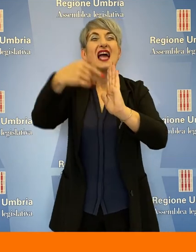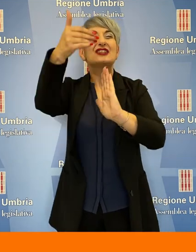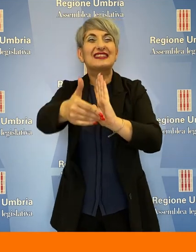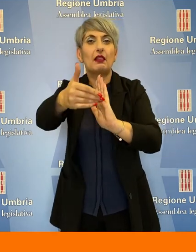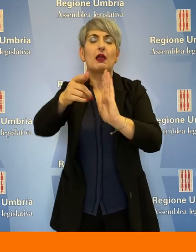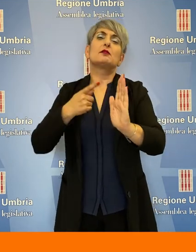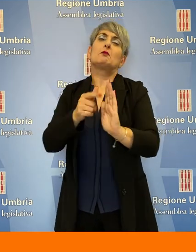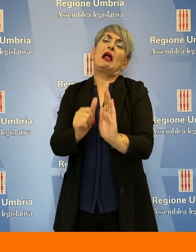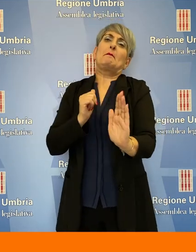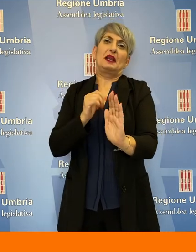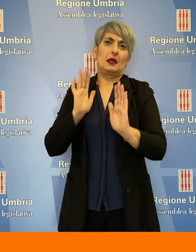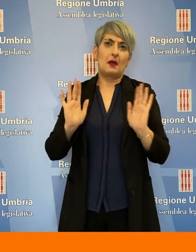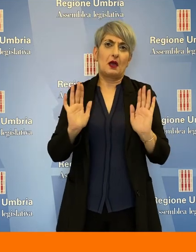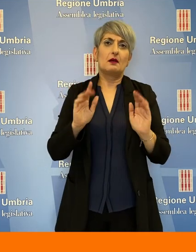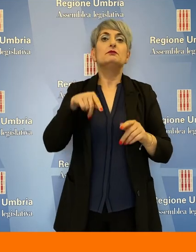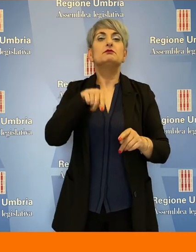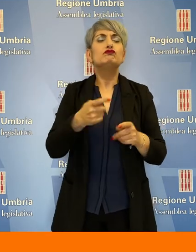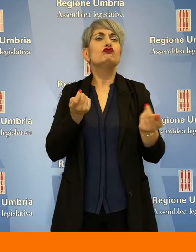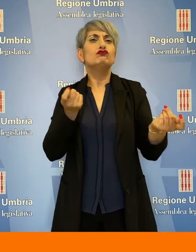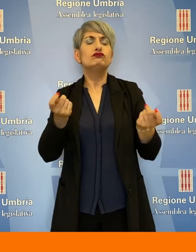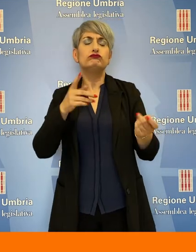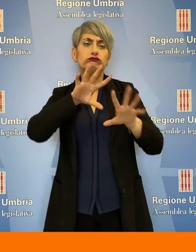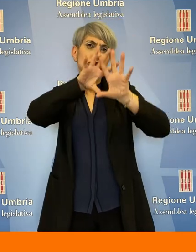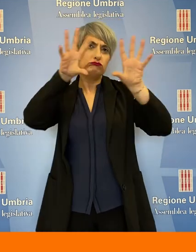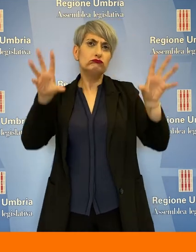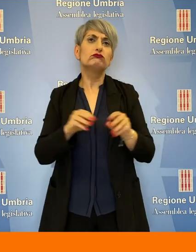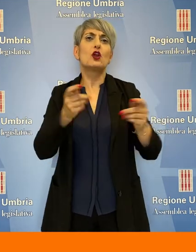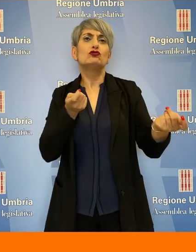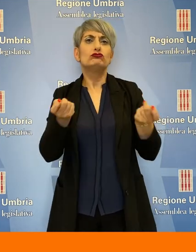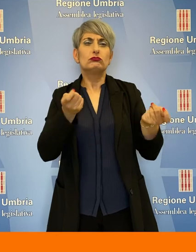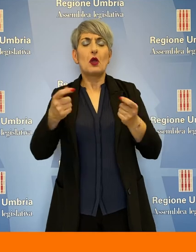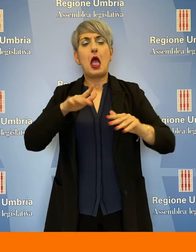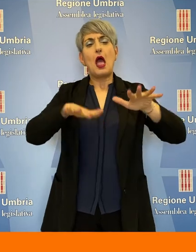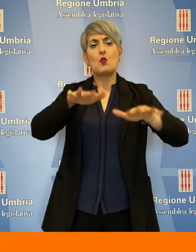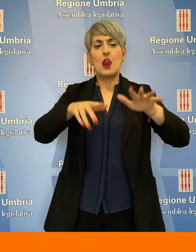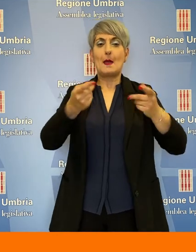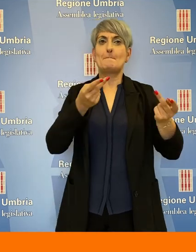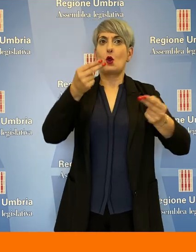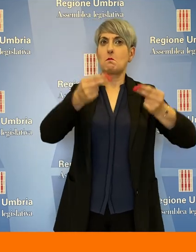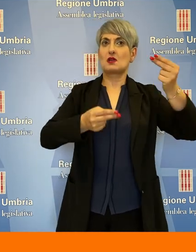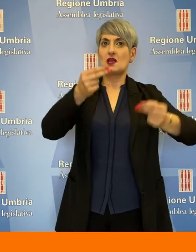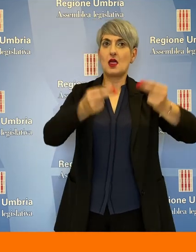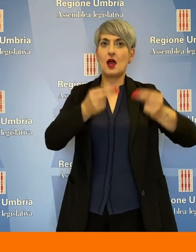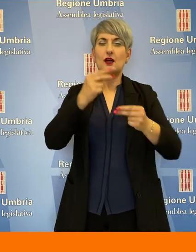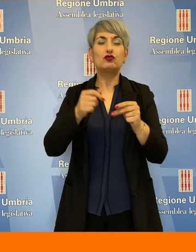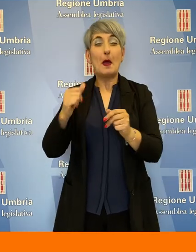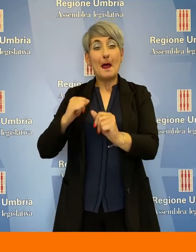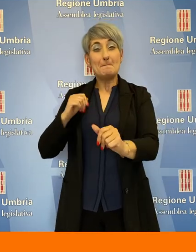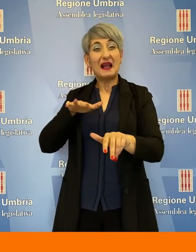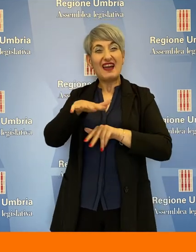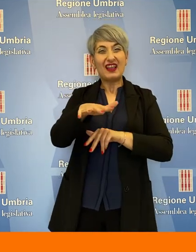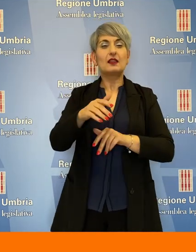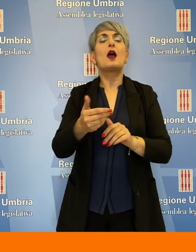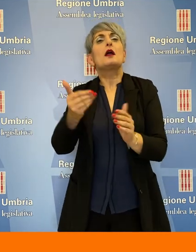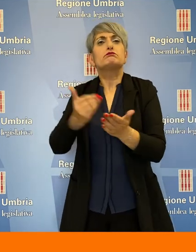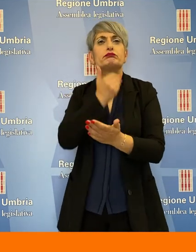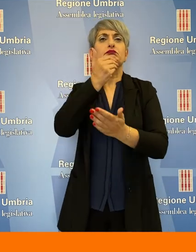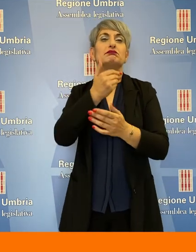termini di legge. Complessivamente, la gestione è riuscita a rispettare gli equilibri di bilancio, con un miglioramento di 9 milioni di euro